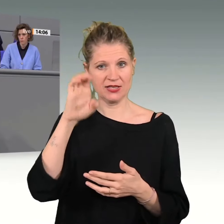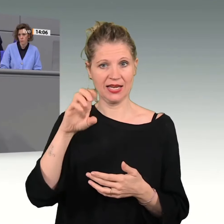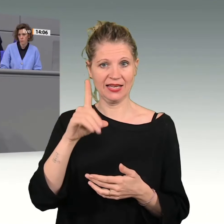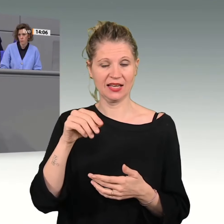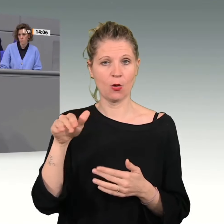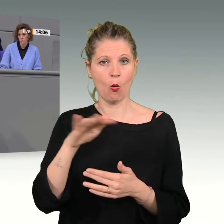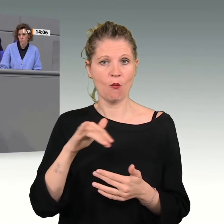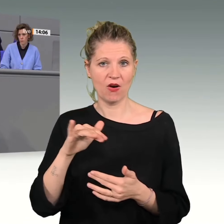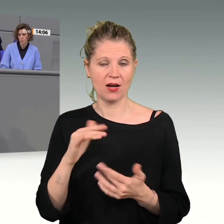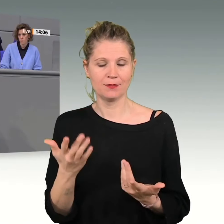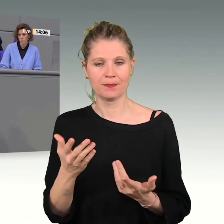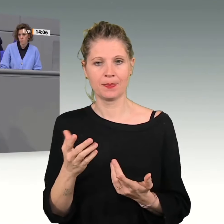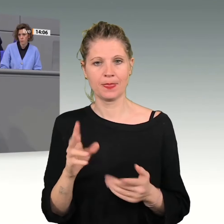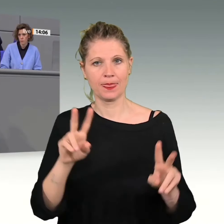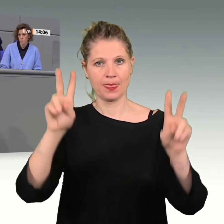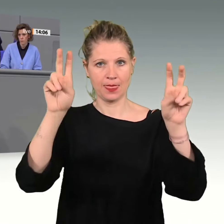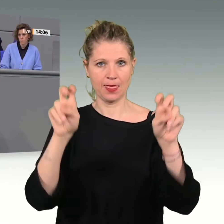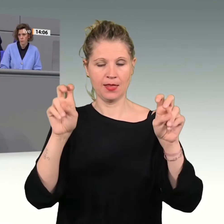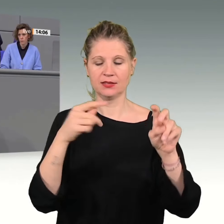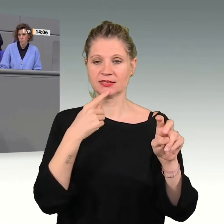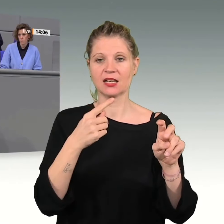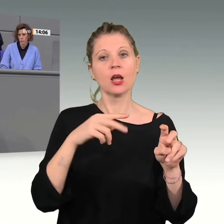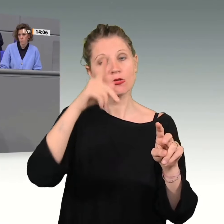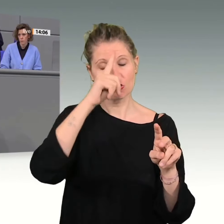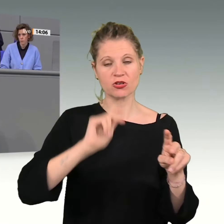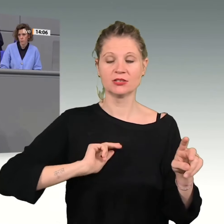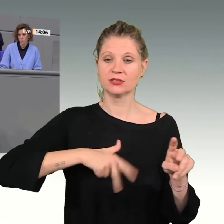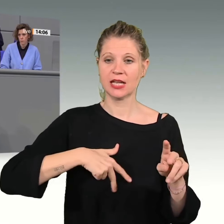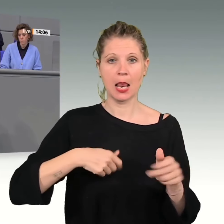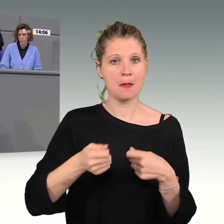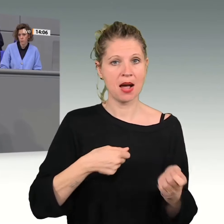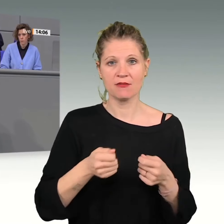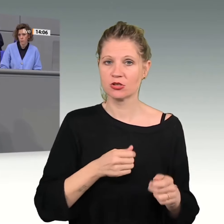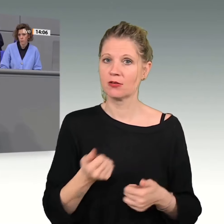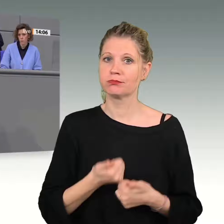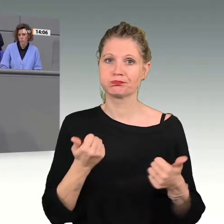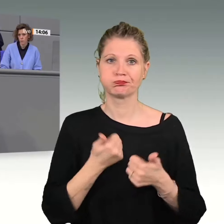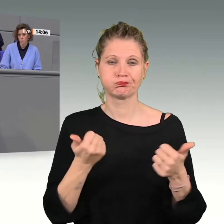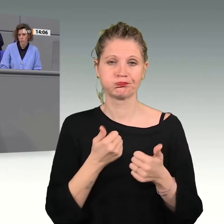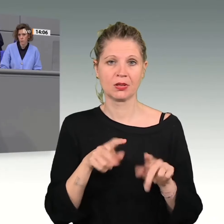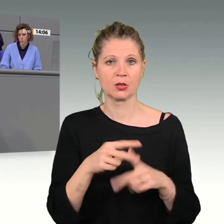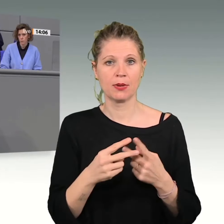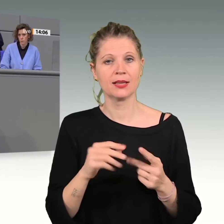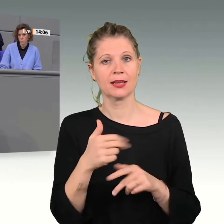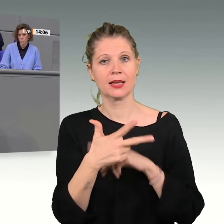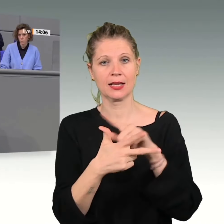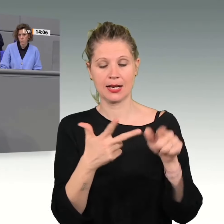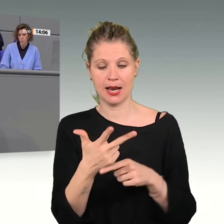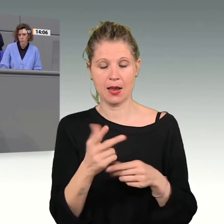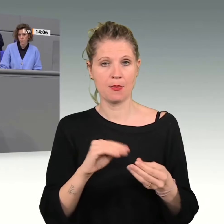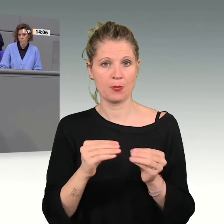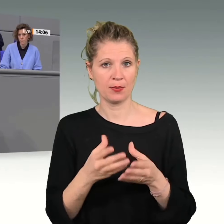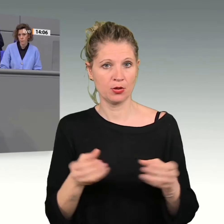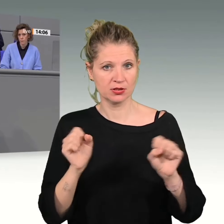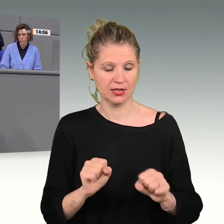Der sagt, wir haben in Deutschland mit der sozialen Marktwirtschaft ein hervorragendes Instrument, um drei Probleme zu lösen. Erstens, sie schafft Innovationen.